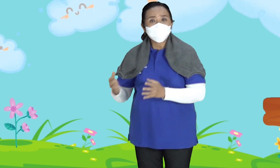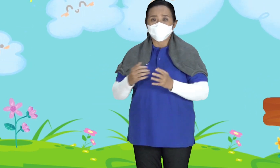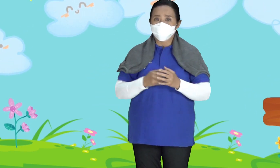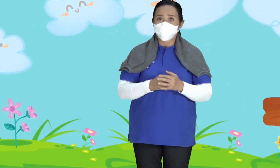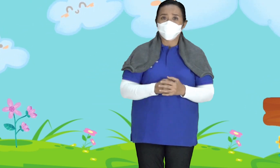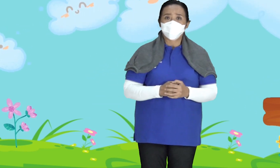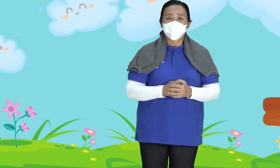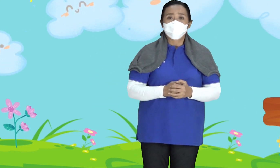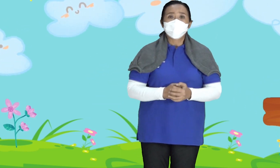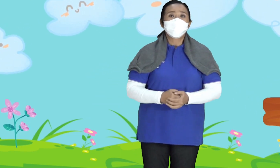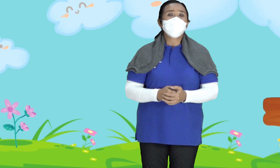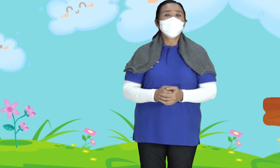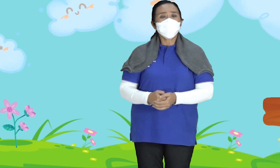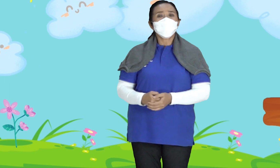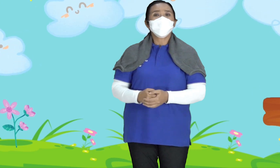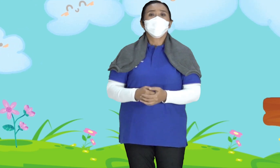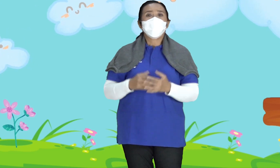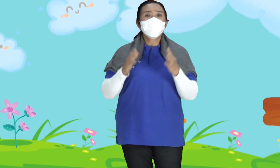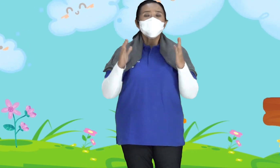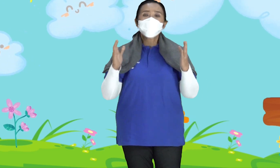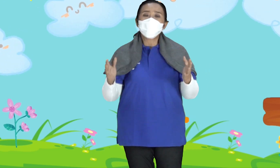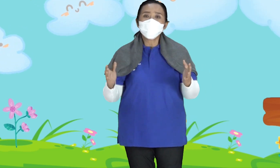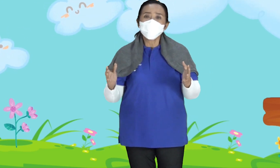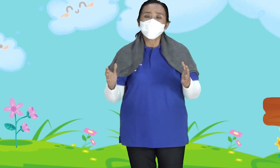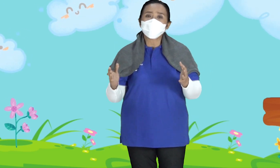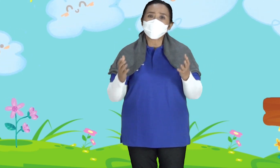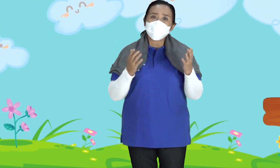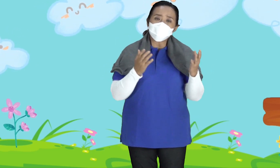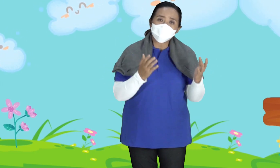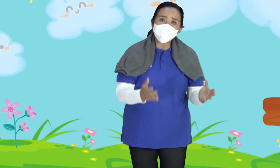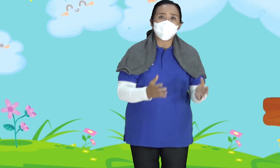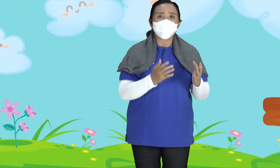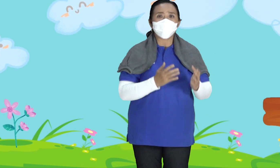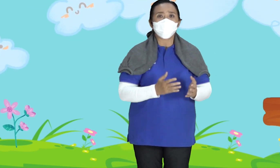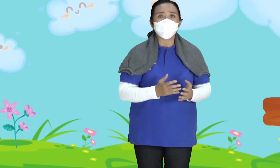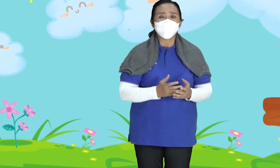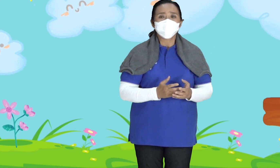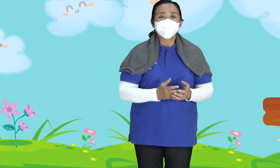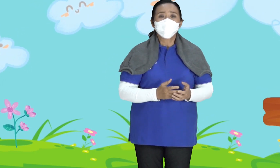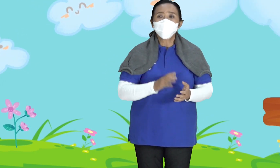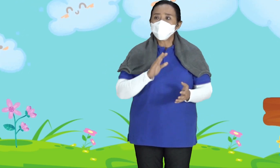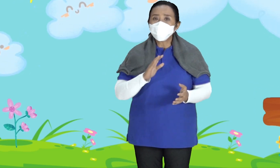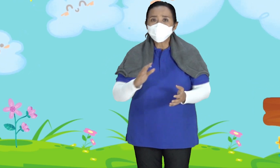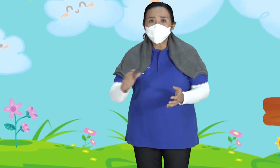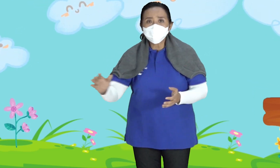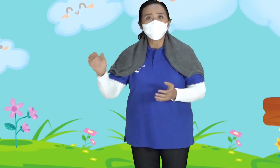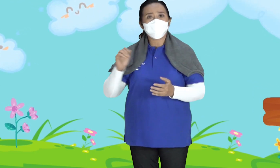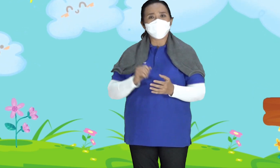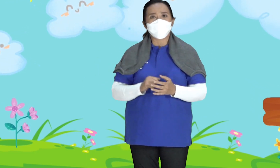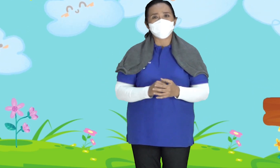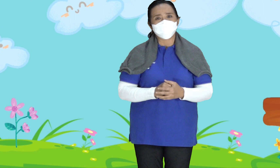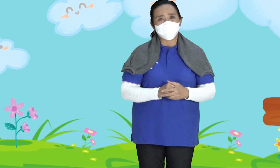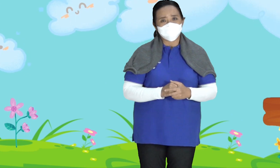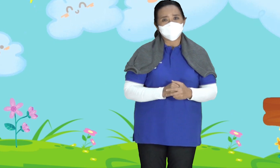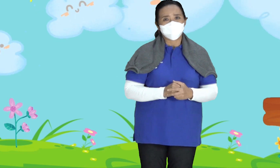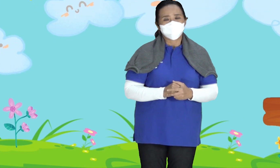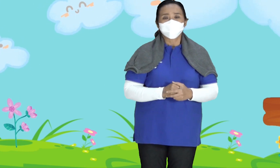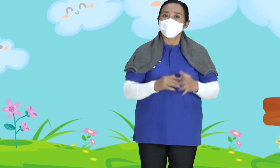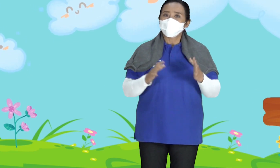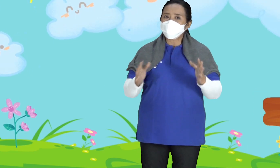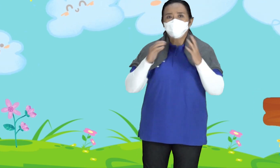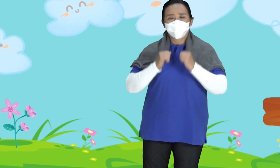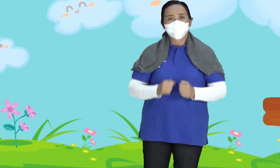berakhir Jadi Elisa ini Dipersiapkan oleh Tuhan Untuk meneruskan Pelayanannya